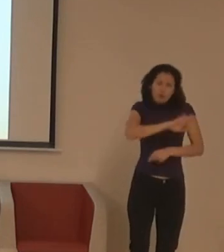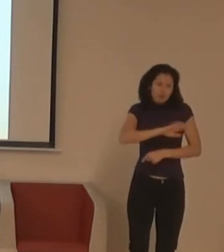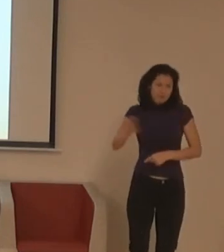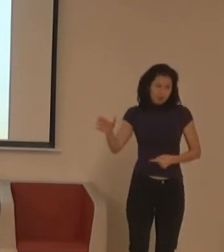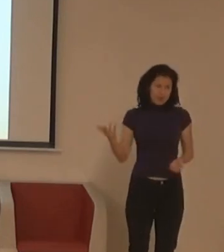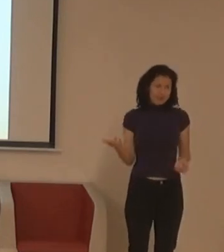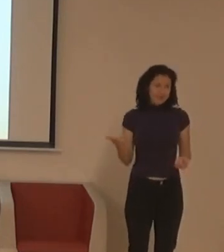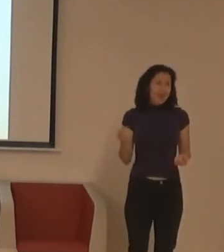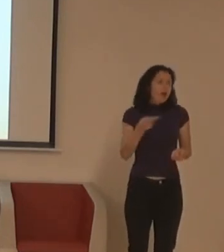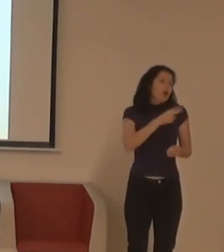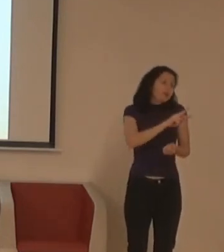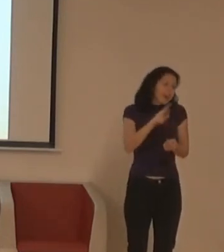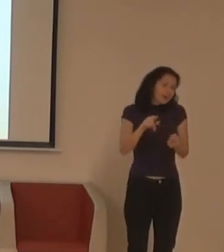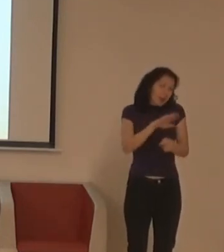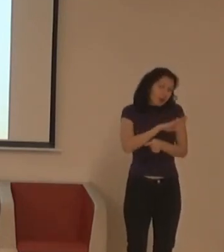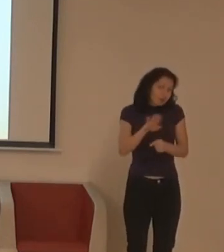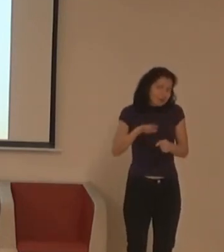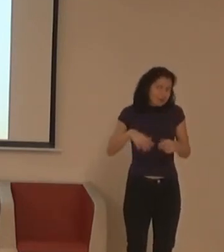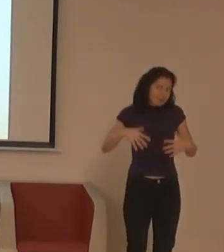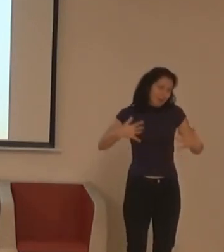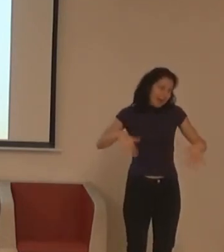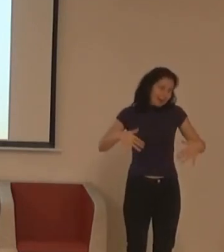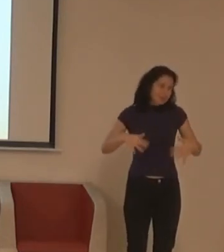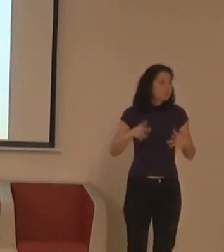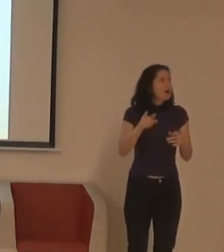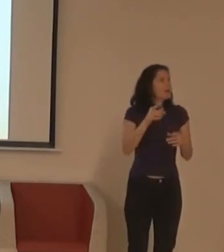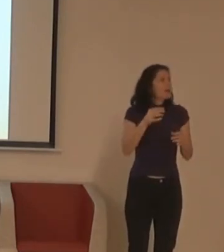přiklít ařinou a vlastně tam nic s něho nedělat.